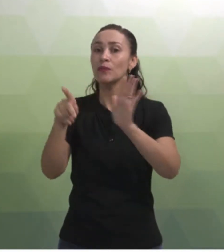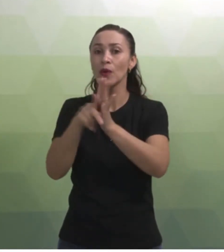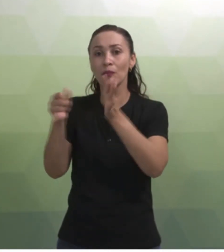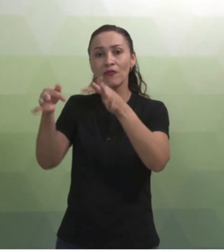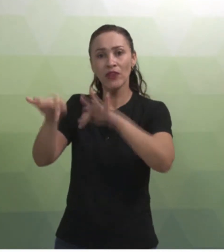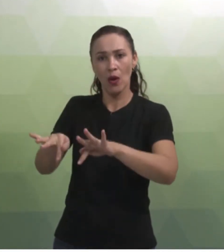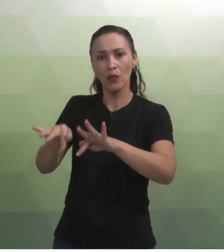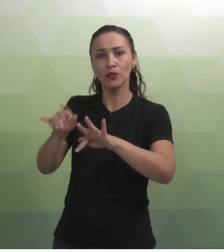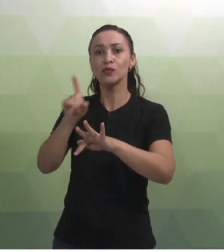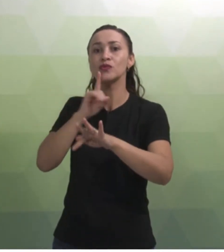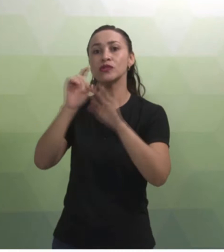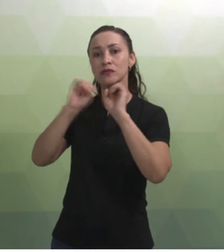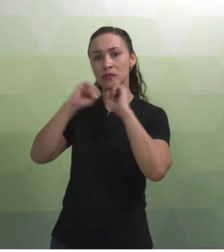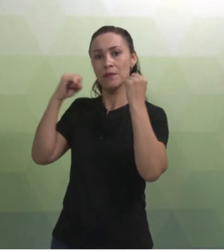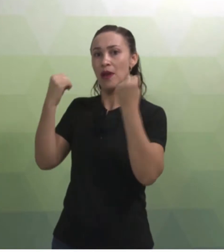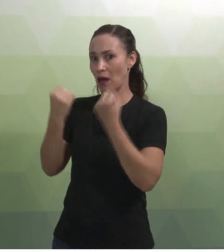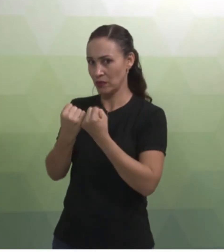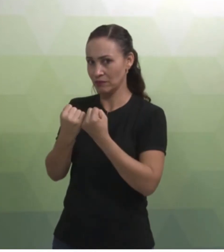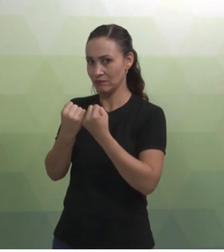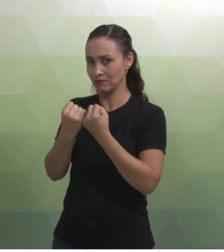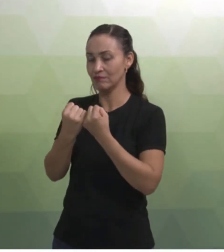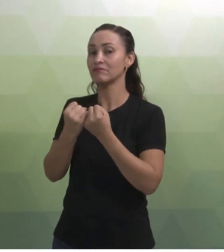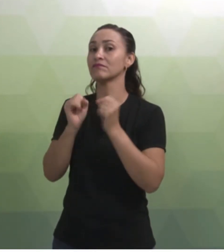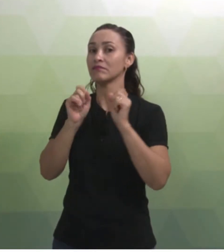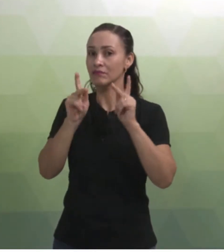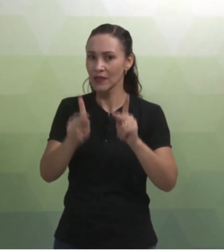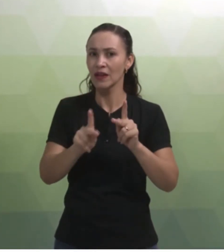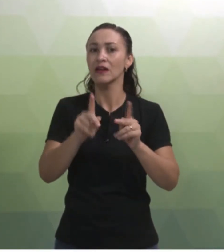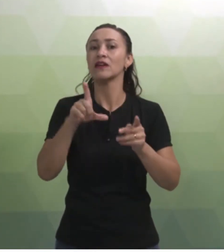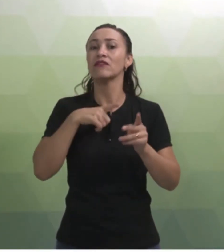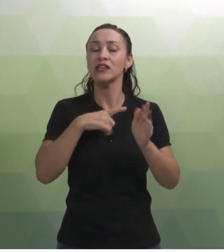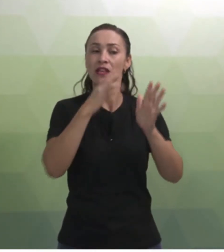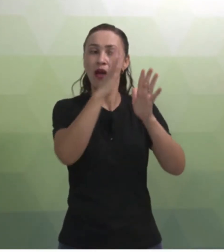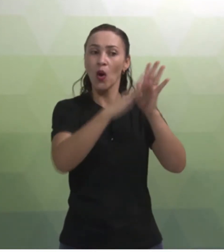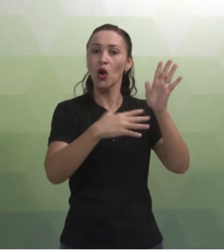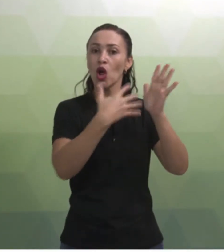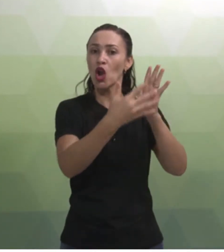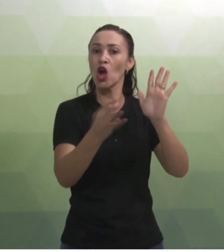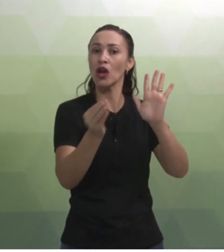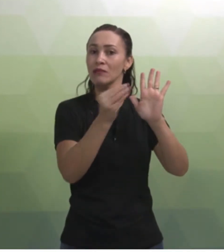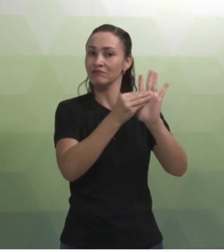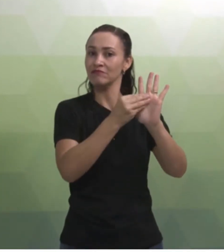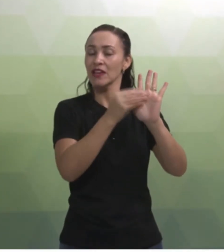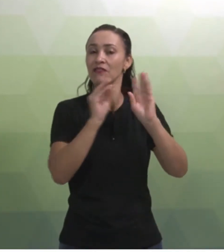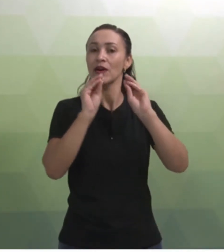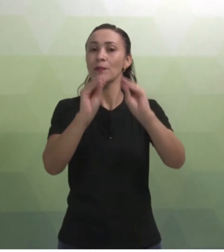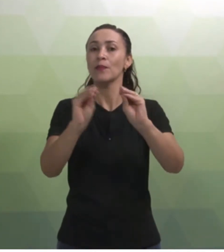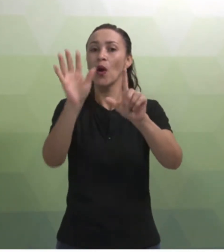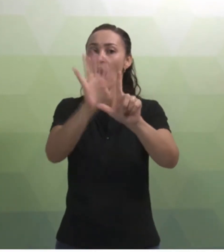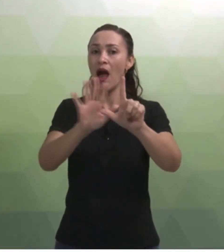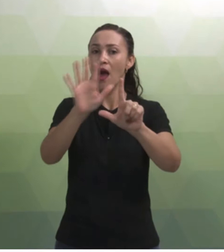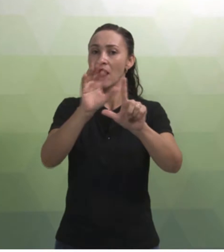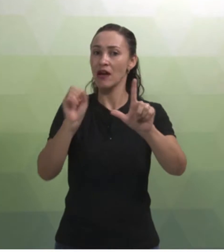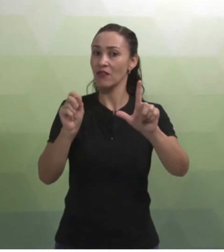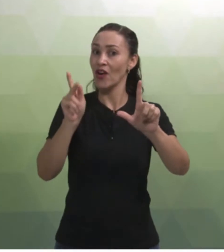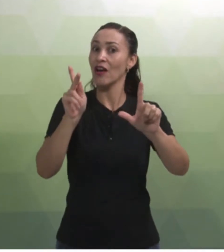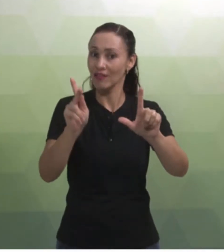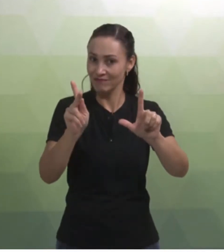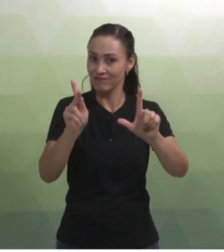da culminância, no dia do seminário final. Que vai ser de acordo com o cronograma colocado lá no AVA, ok? E a gente